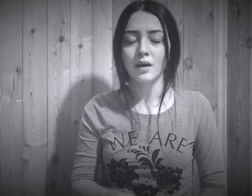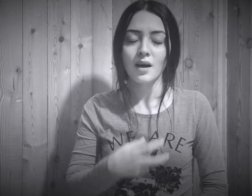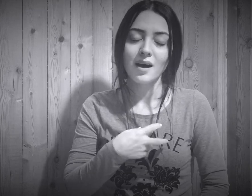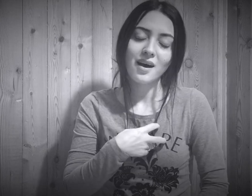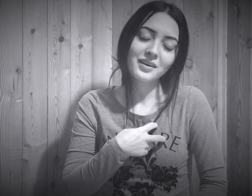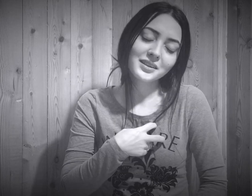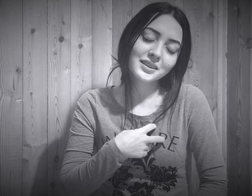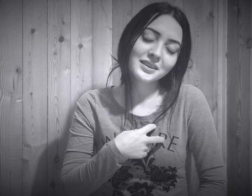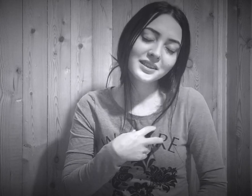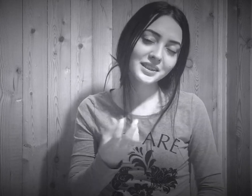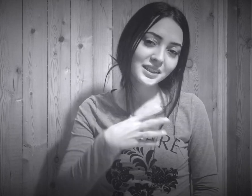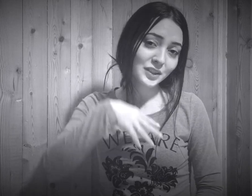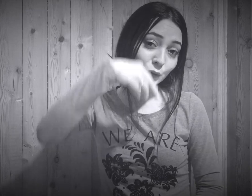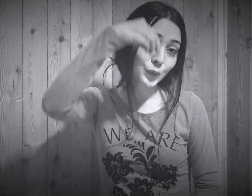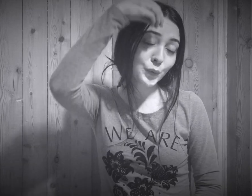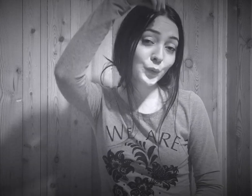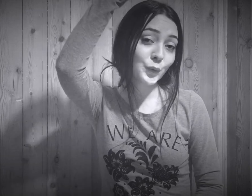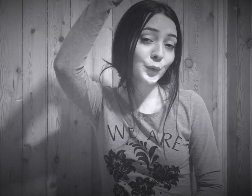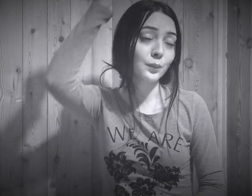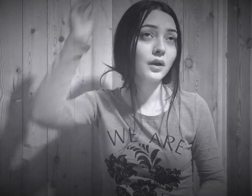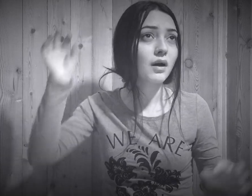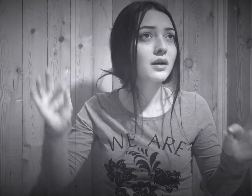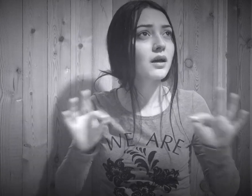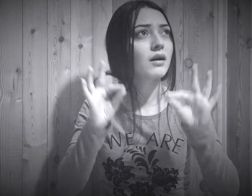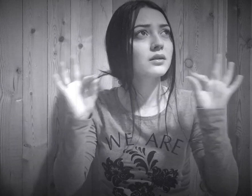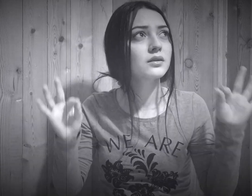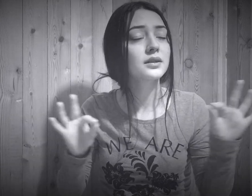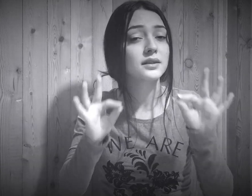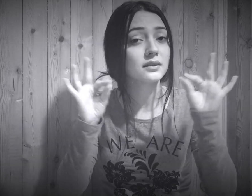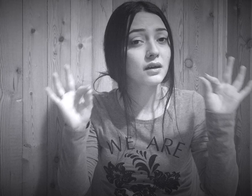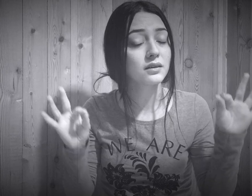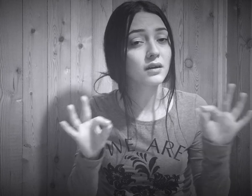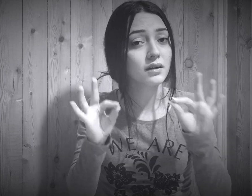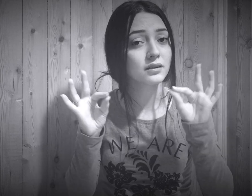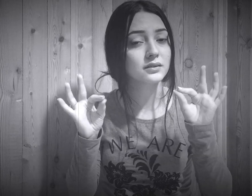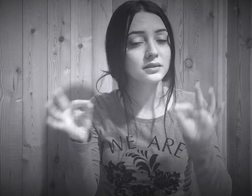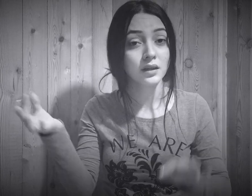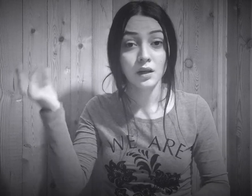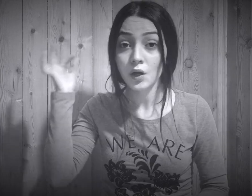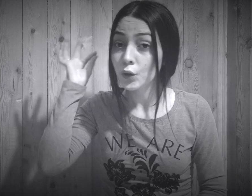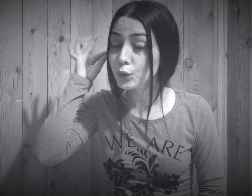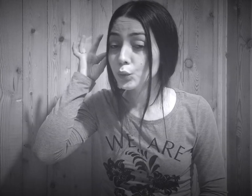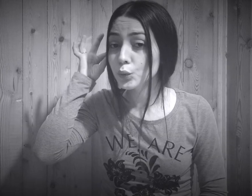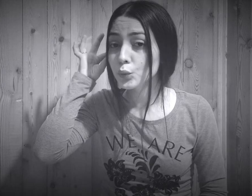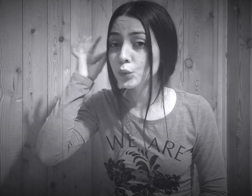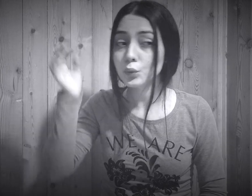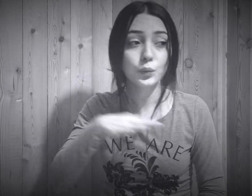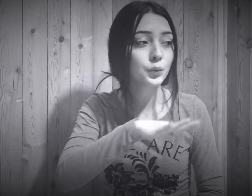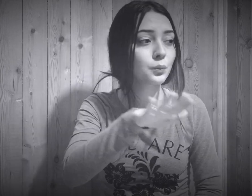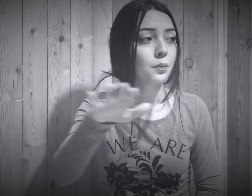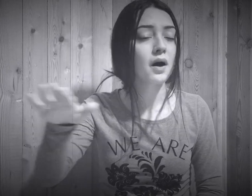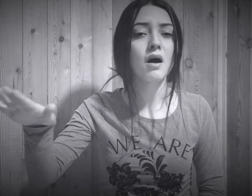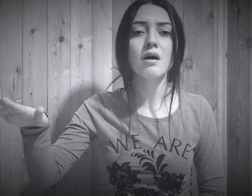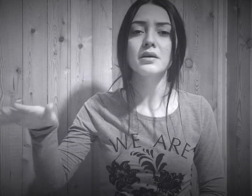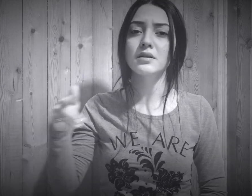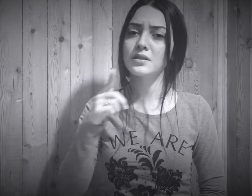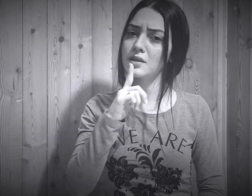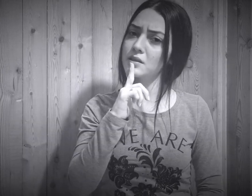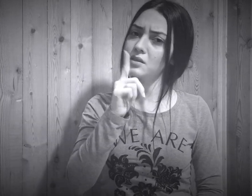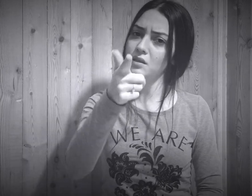Aşkıdır ruhum dayan kılanan duyduğum her seste